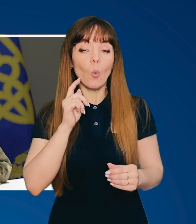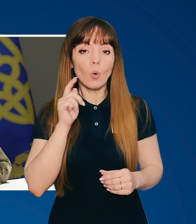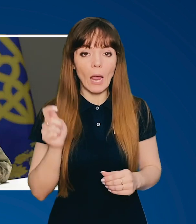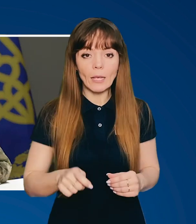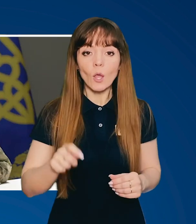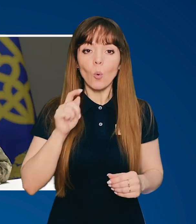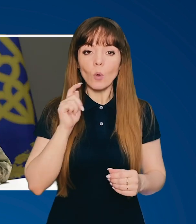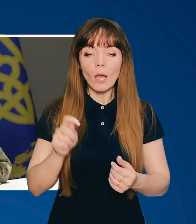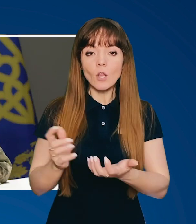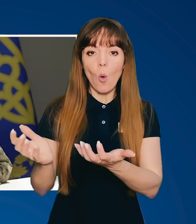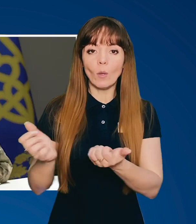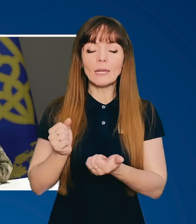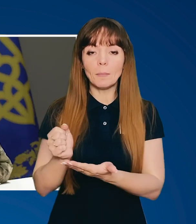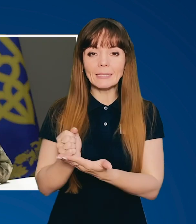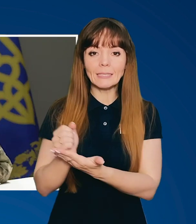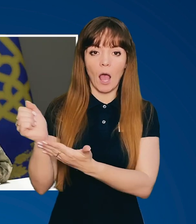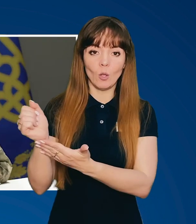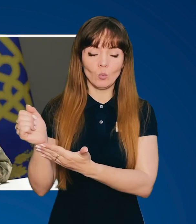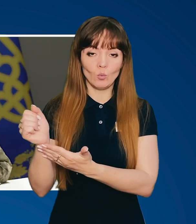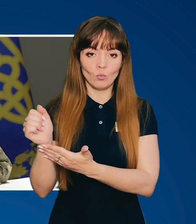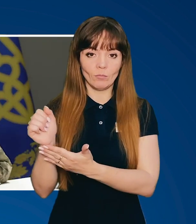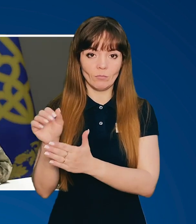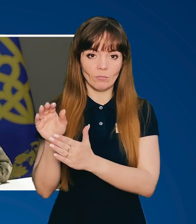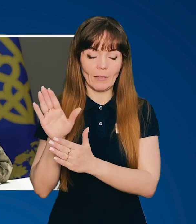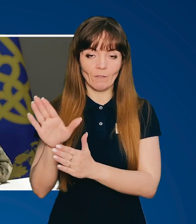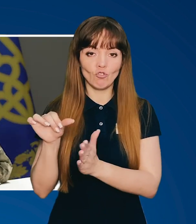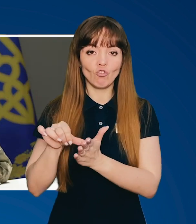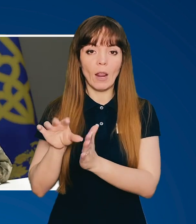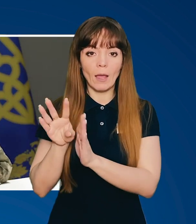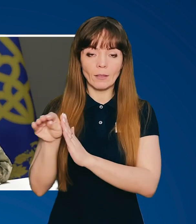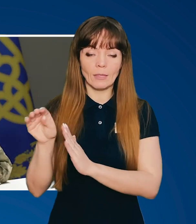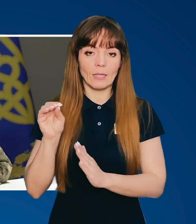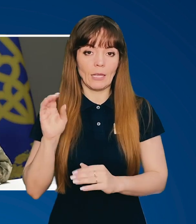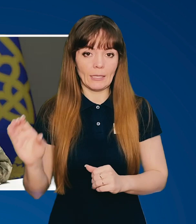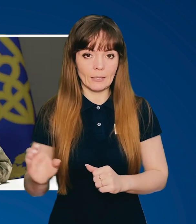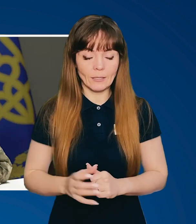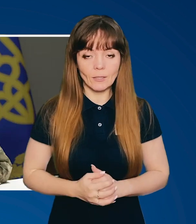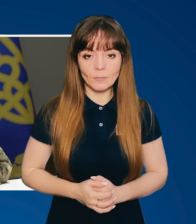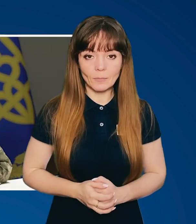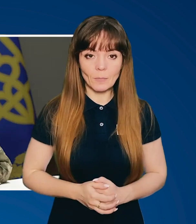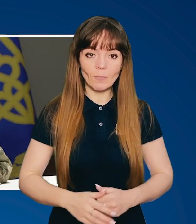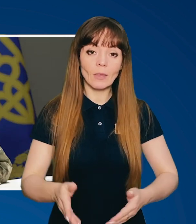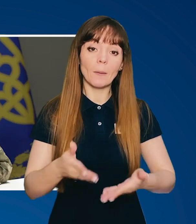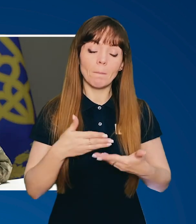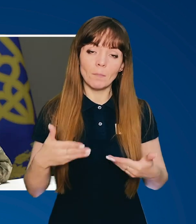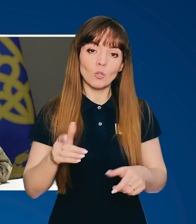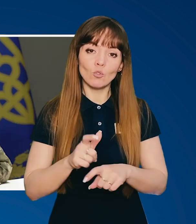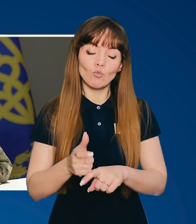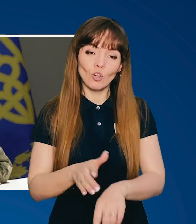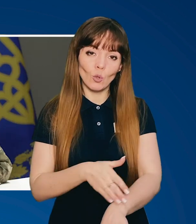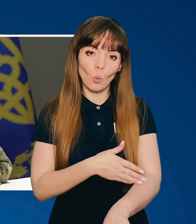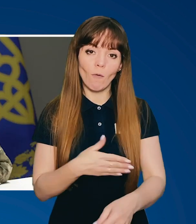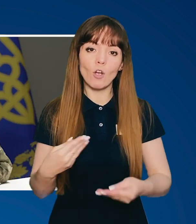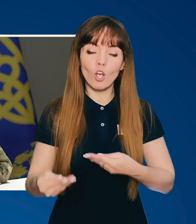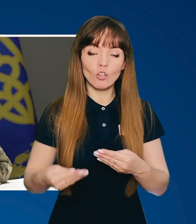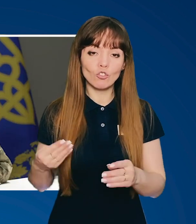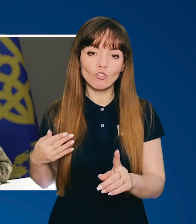отримує статус кандидата в члени Європейського Союзу. Ми до цього дуже довго йшли.